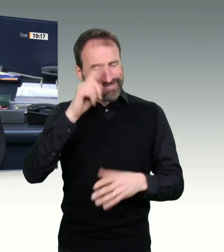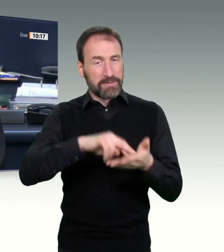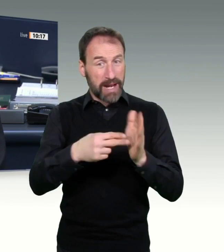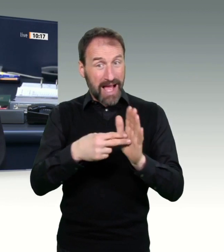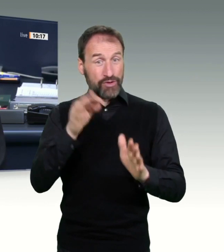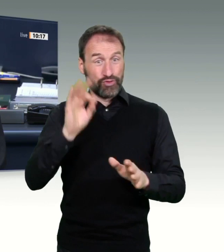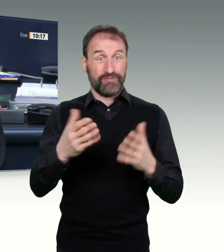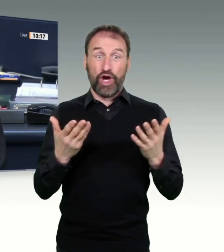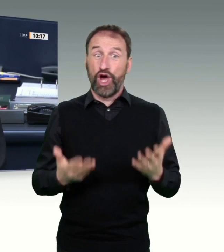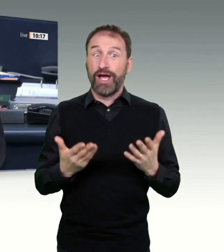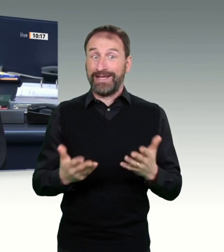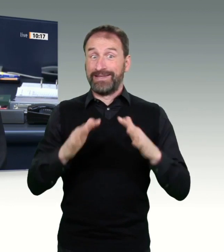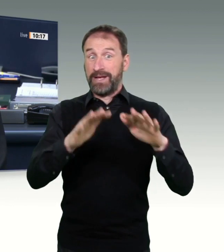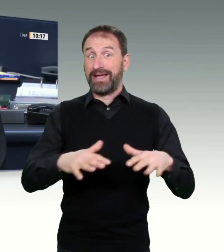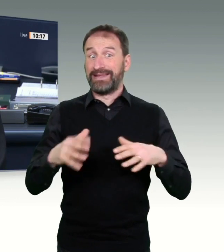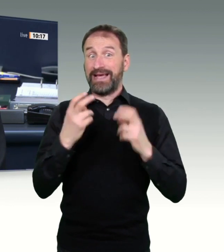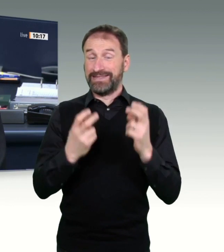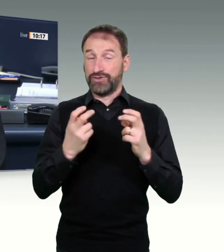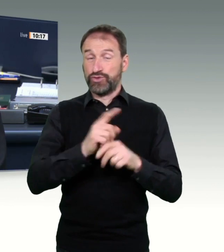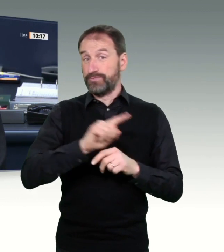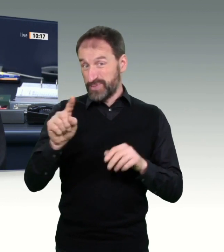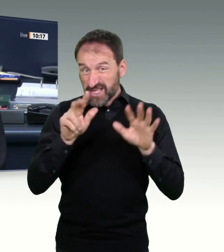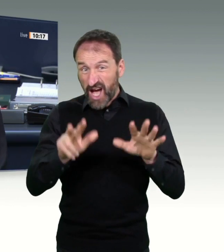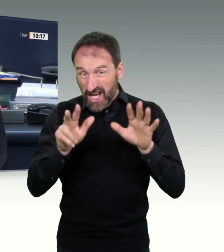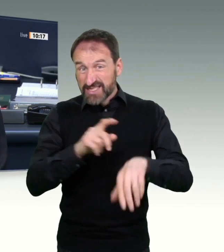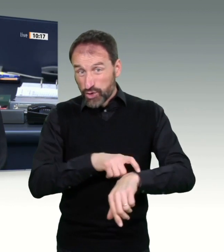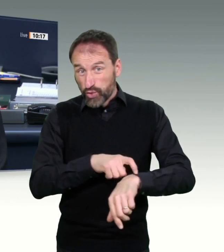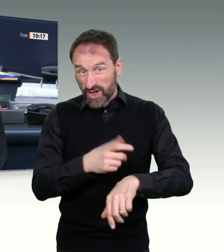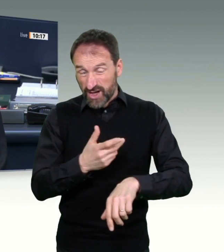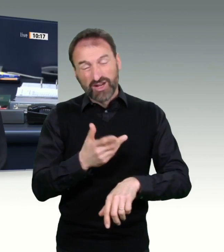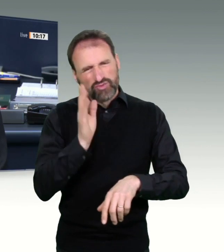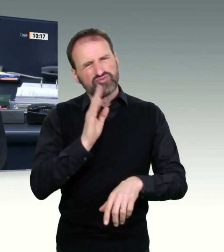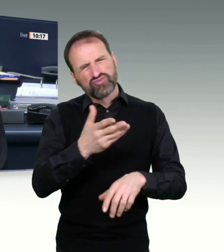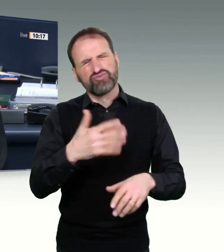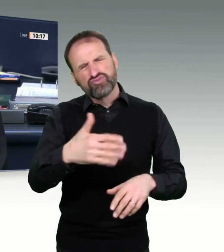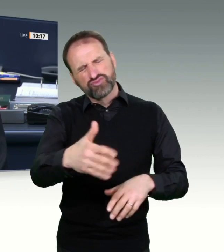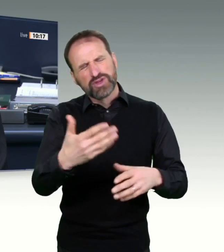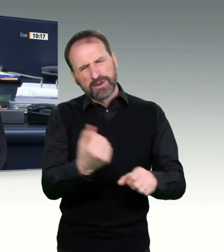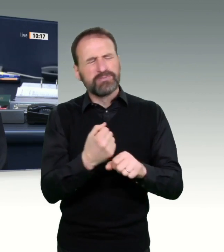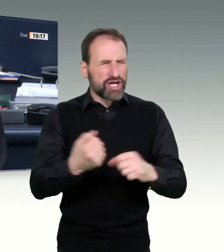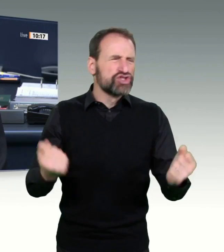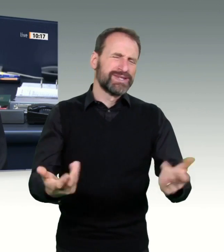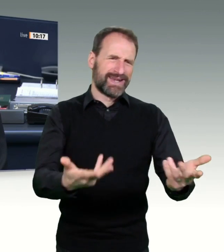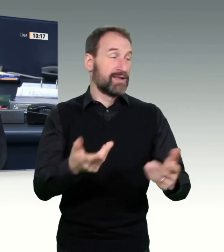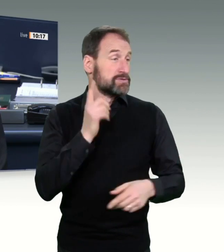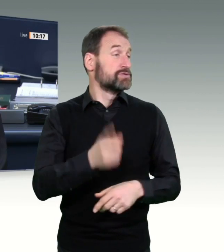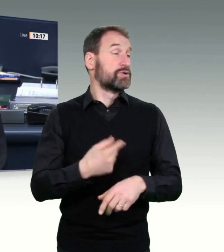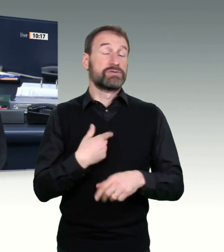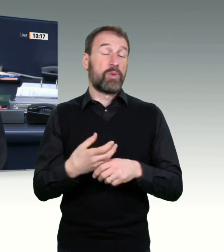Also machen Sie schnell, und ersparen Sie mir, Sie namentlich aufzufordern, Platz zu nehmen.